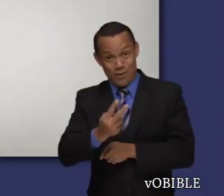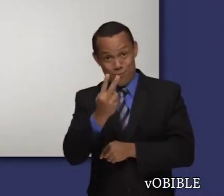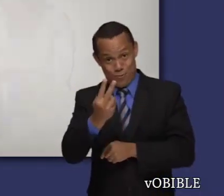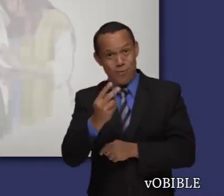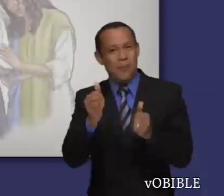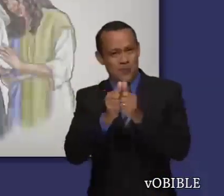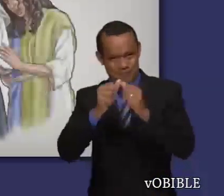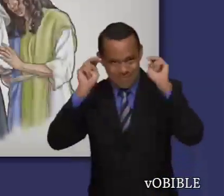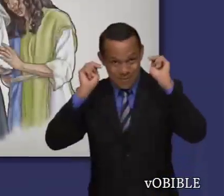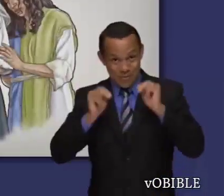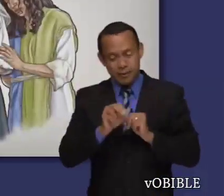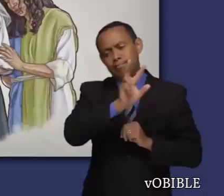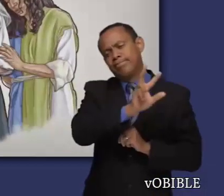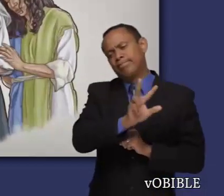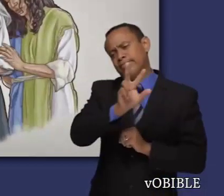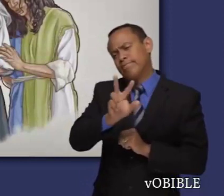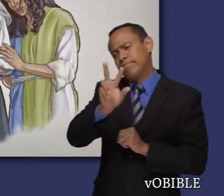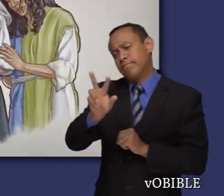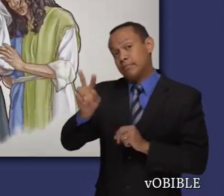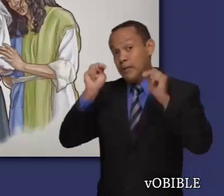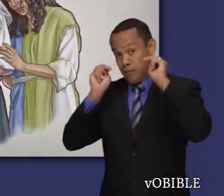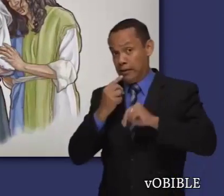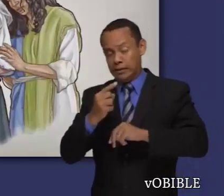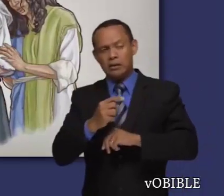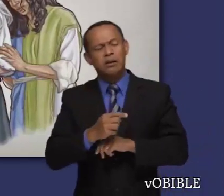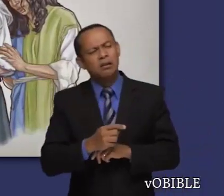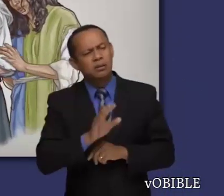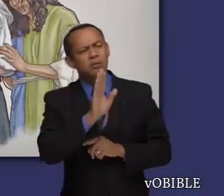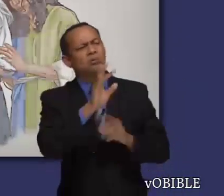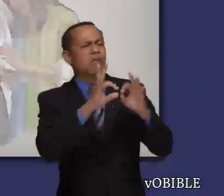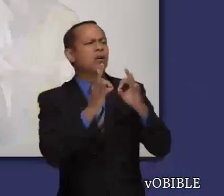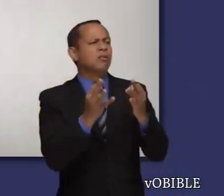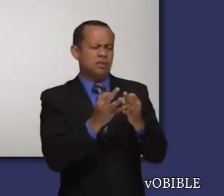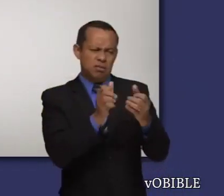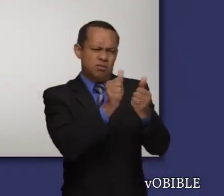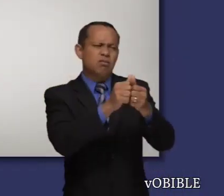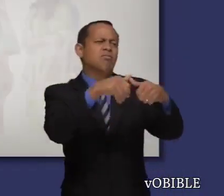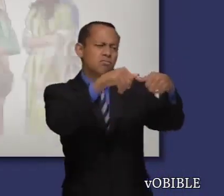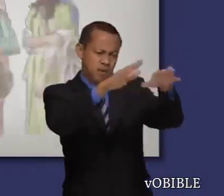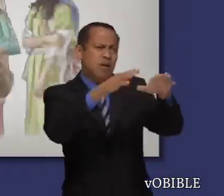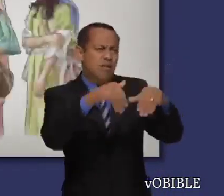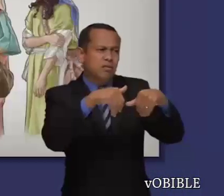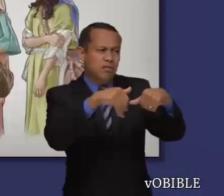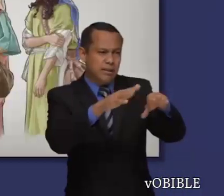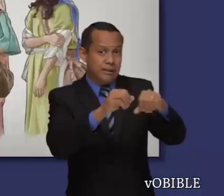Noemí tiene el corazón destrozado y decide regresar a Belén. Pero les ruega a sus nueras que vuelvan con